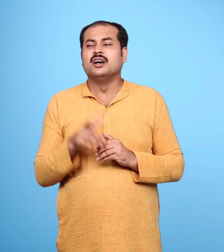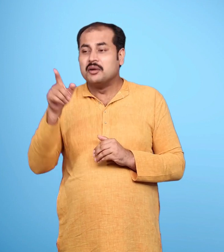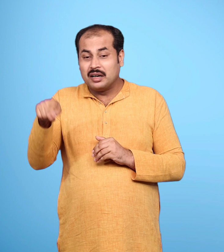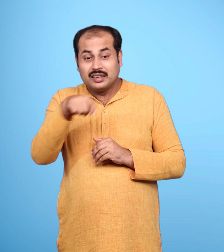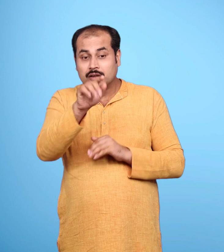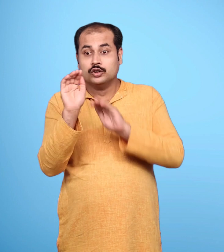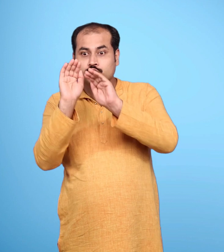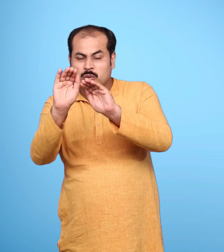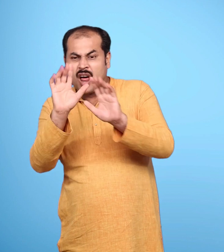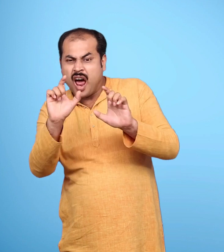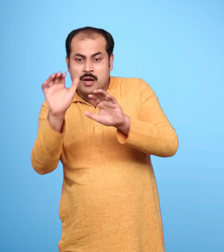उनके हितैशी नहीं है